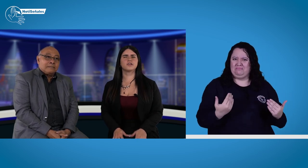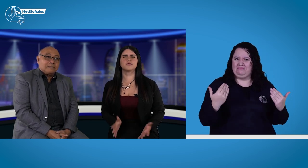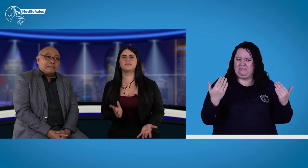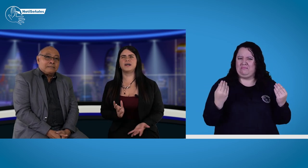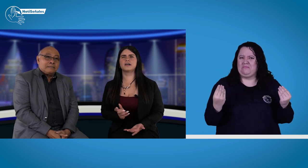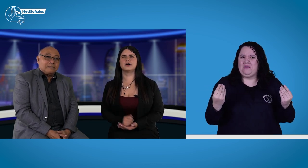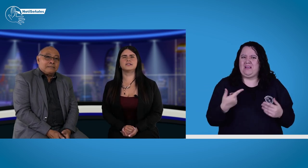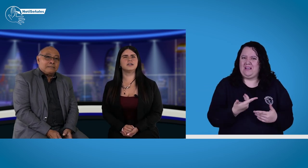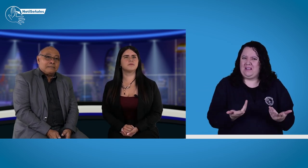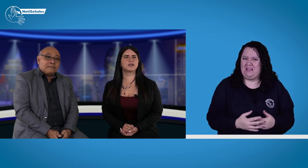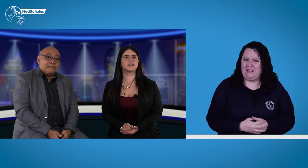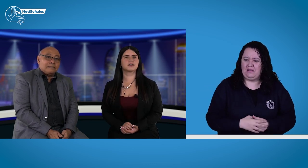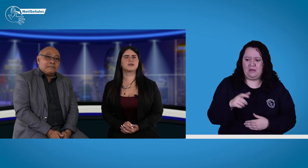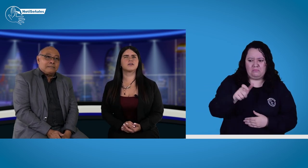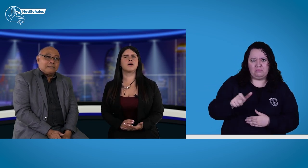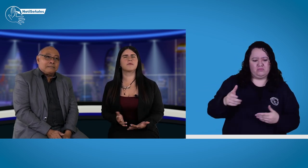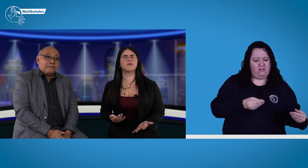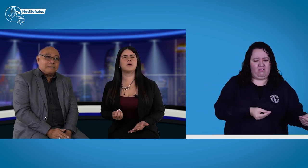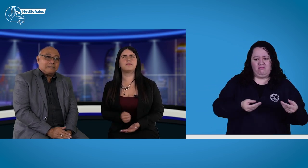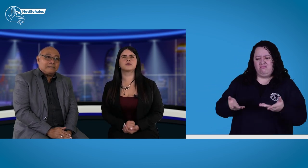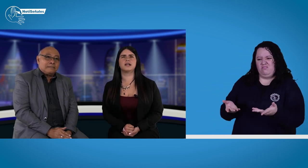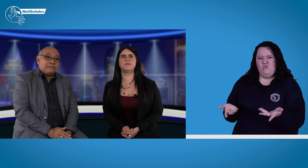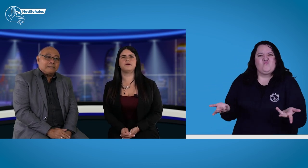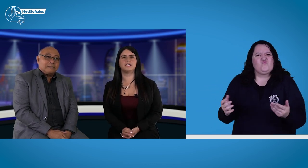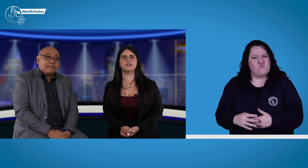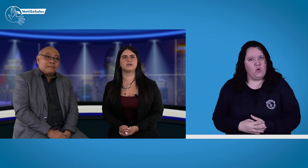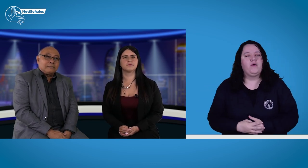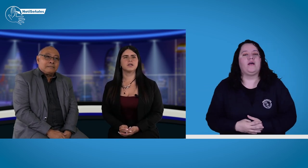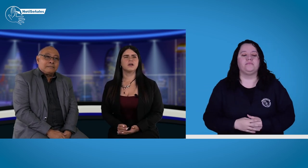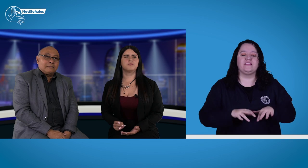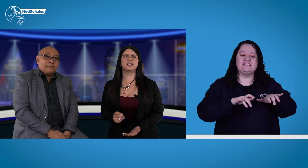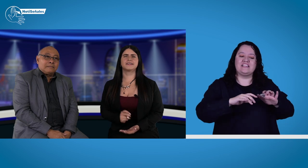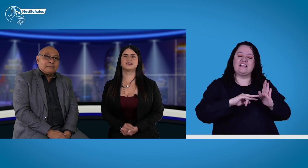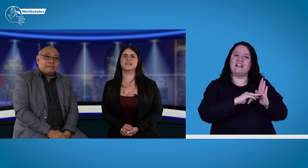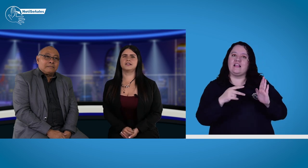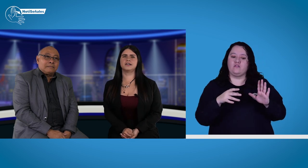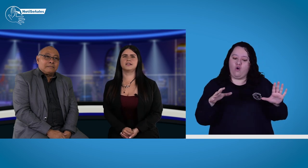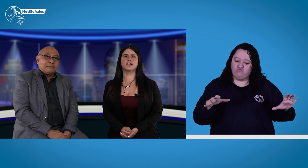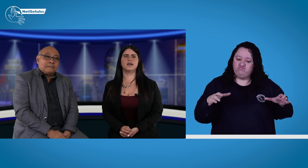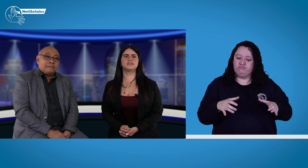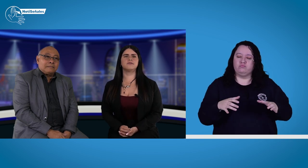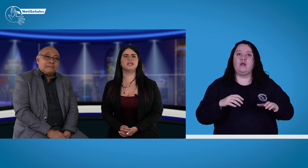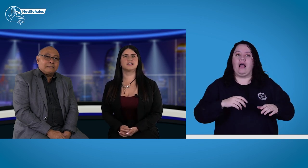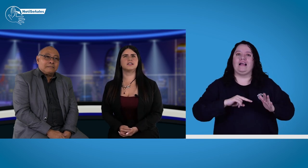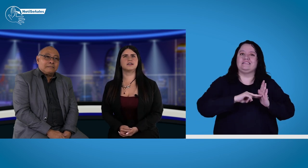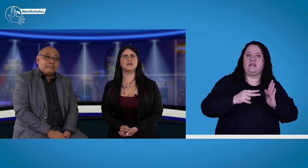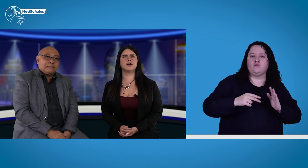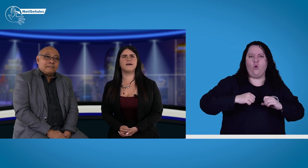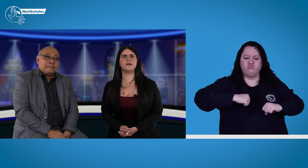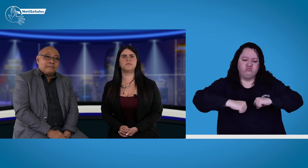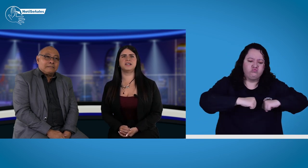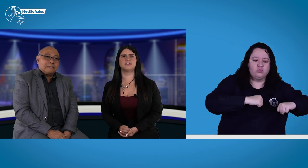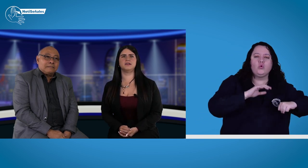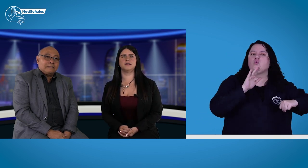¿Para qué sirve? ¿Cómo aporta la población? Pues la Secretaría Técnica es la unidad técnica y operativa